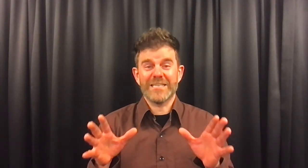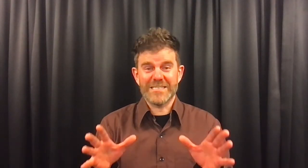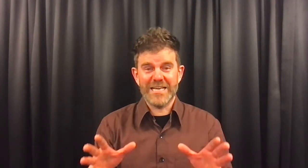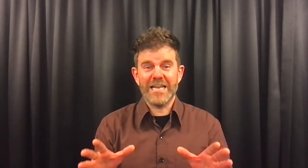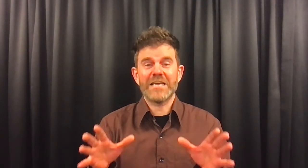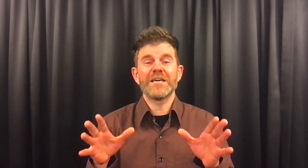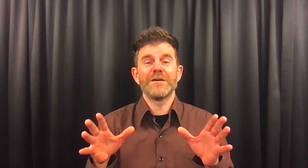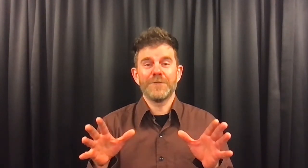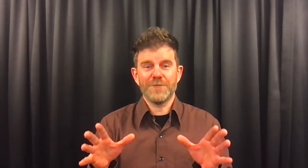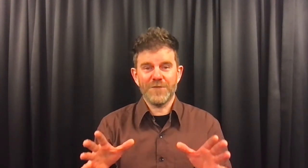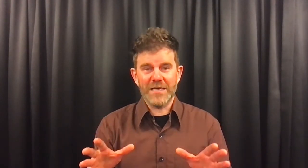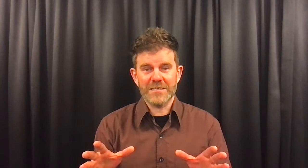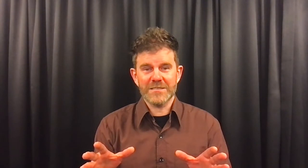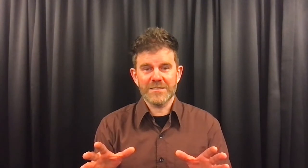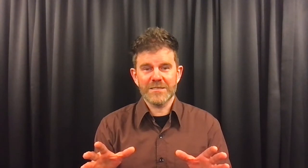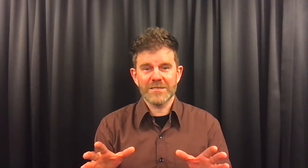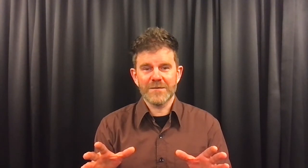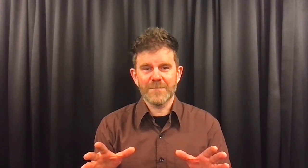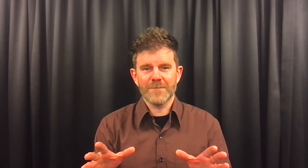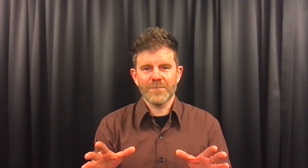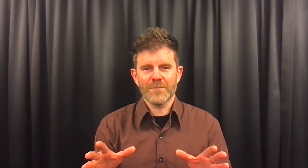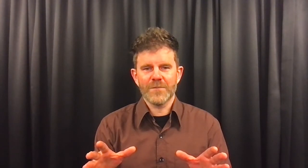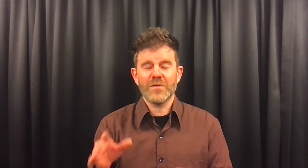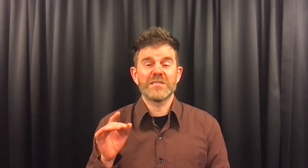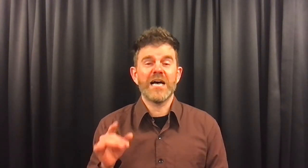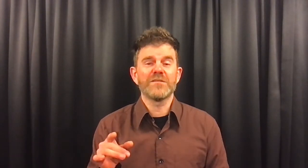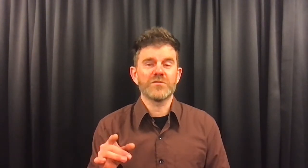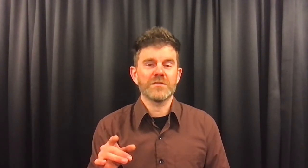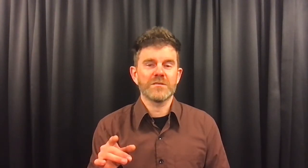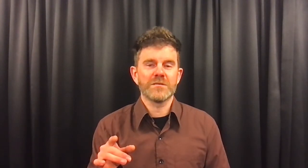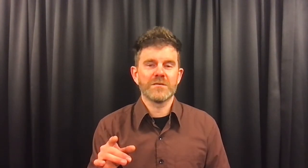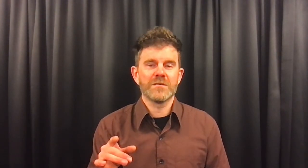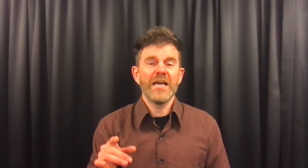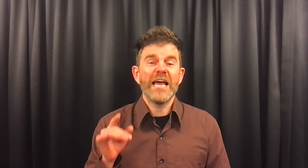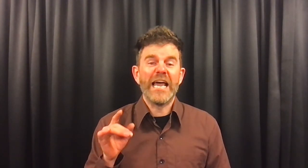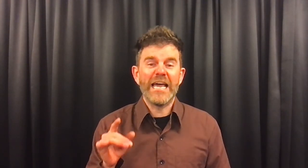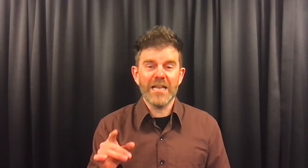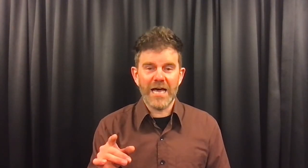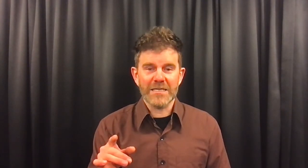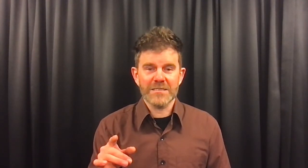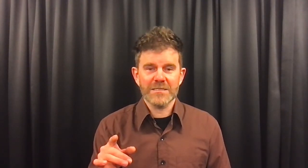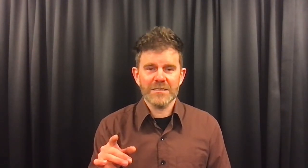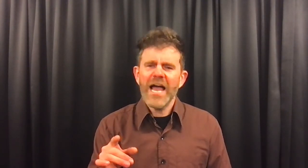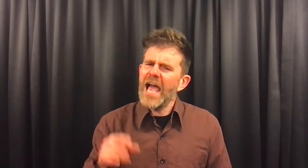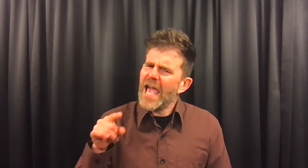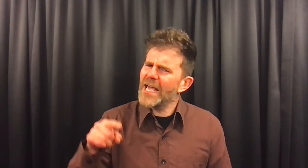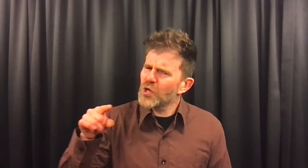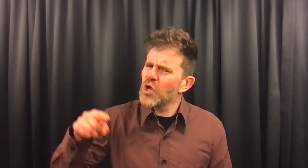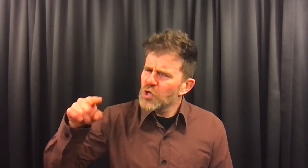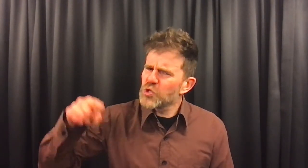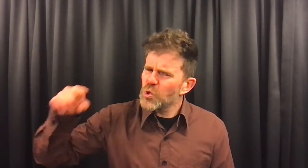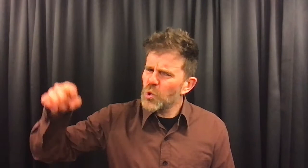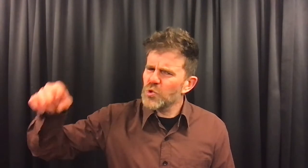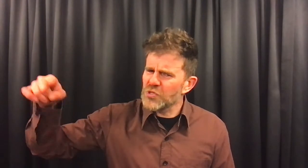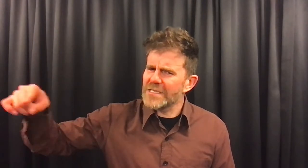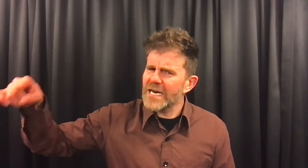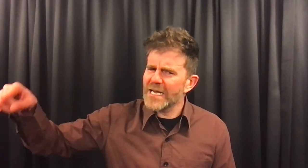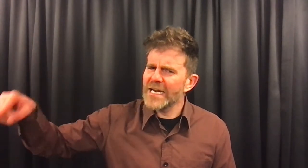gezellig feest. En s'avonds, heel laat, eigenlijk tzochtens de dag erna